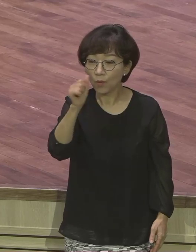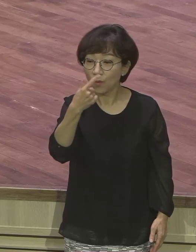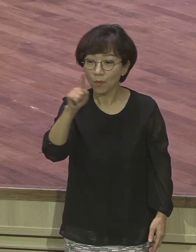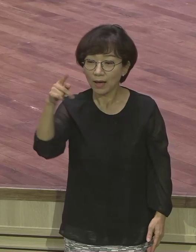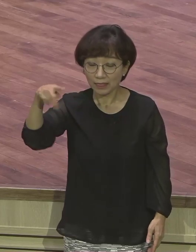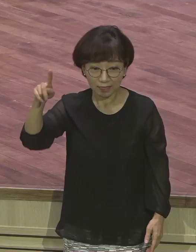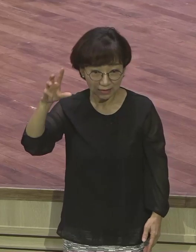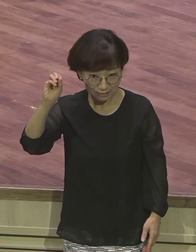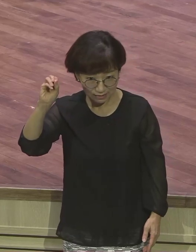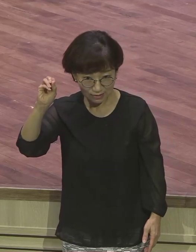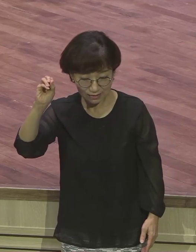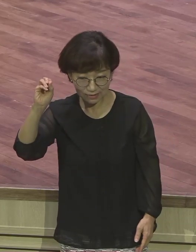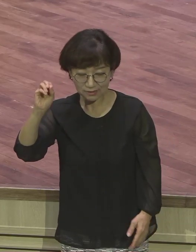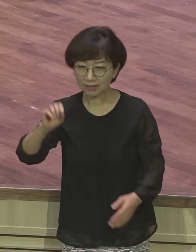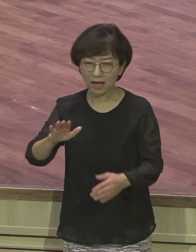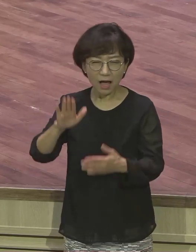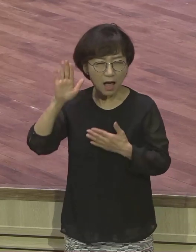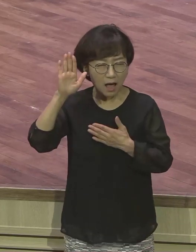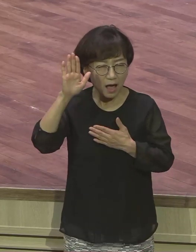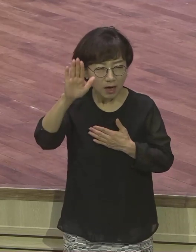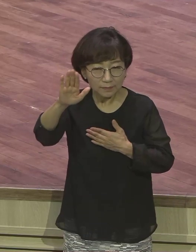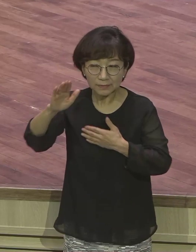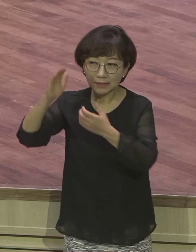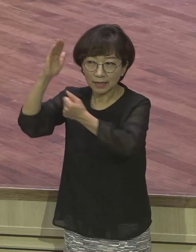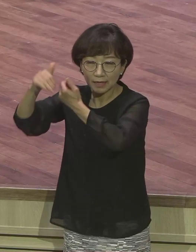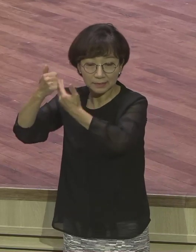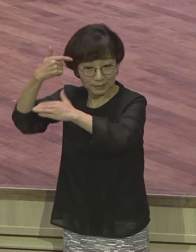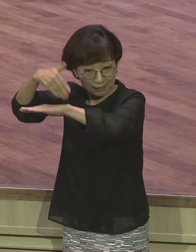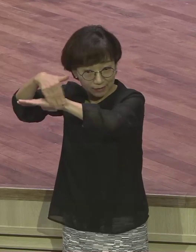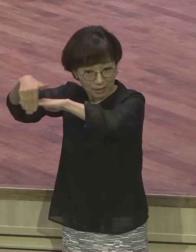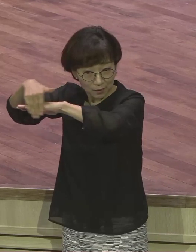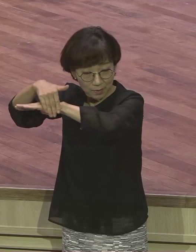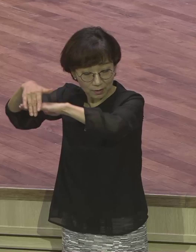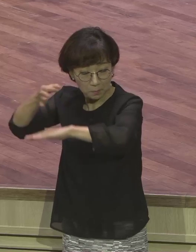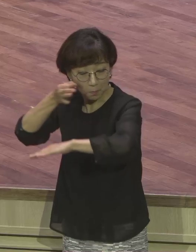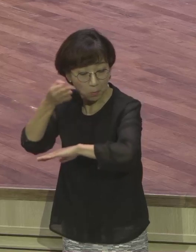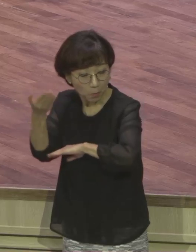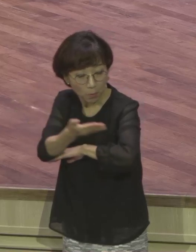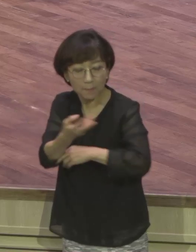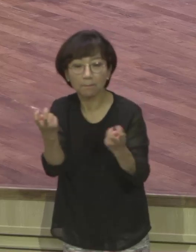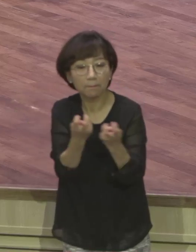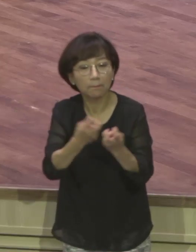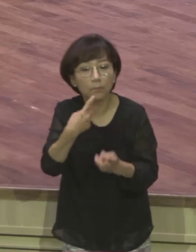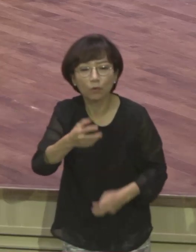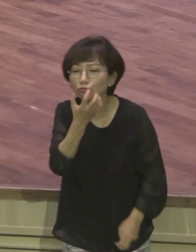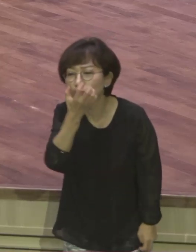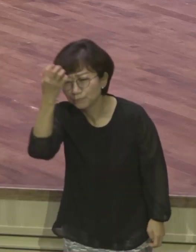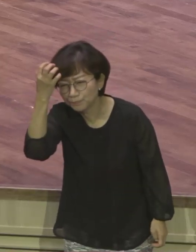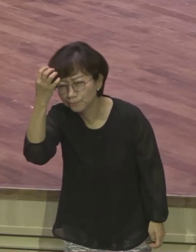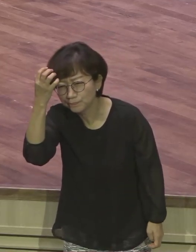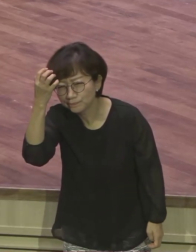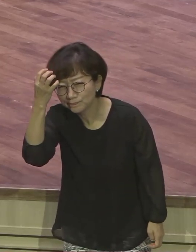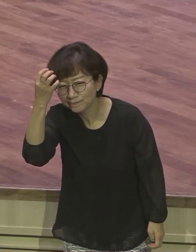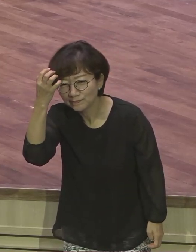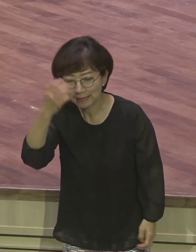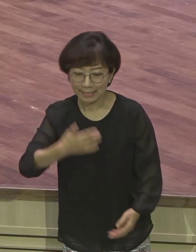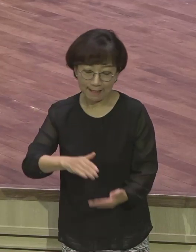하나님의 계획이 꿈이라는 매체를 통해서 그렇게 요셉을 보여준 겁니다. 장차 하나님께서